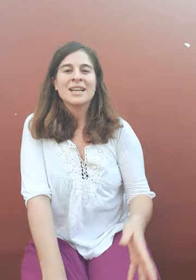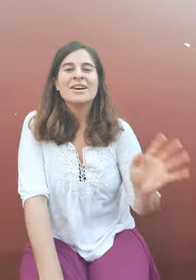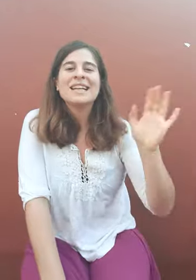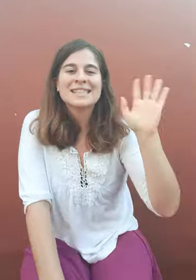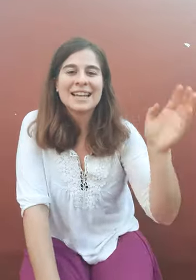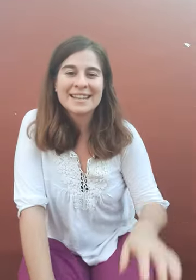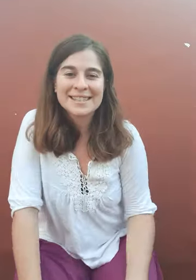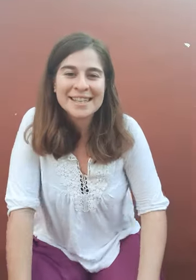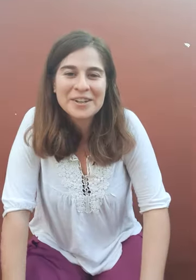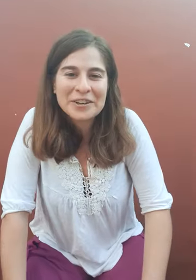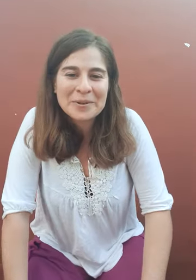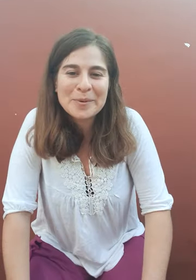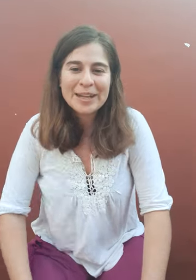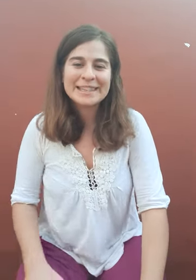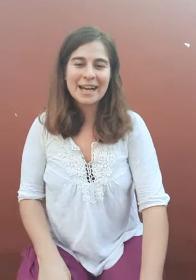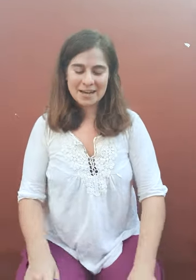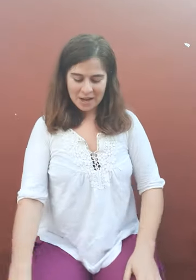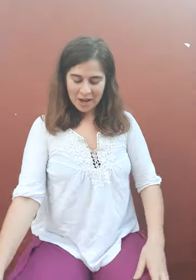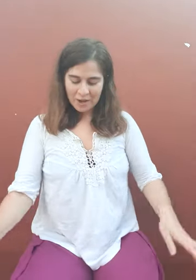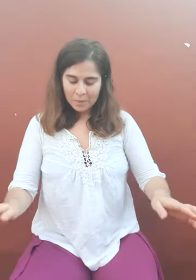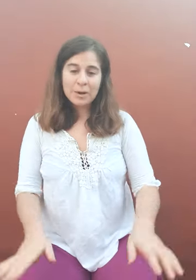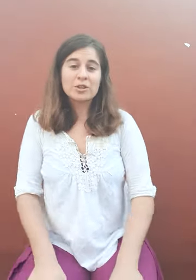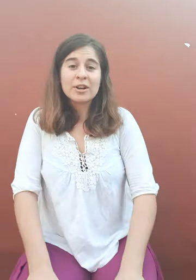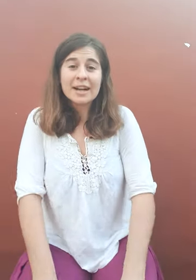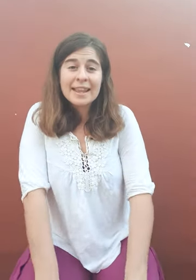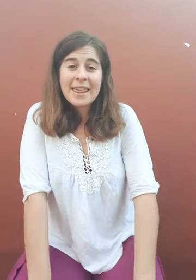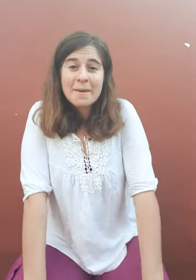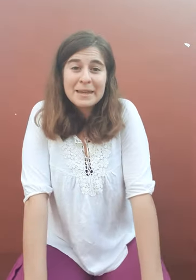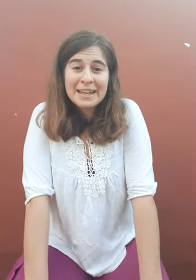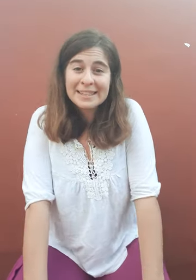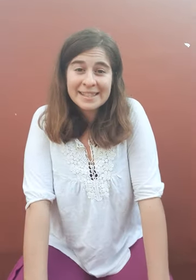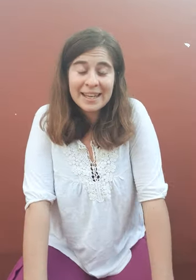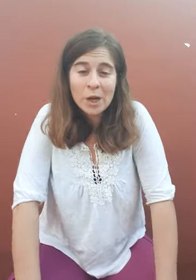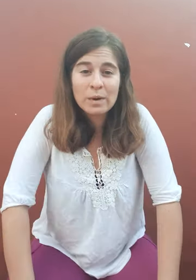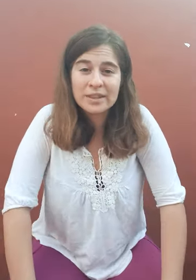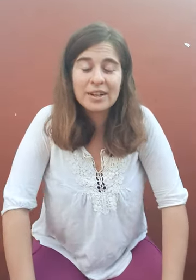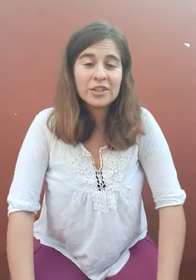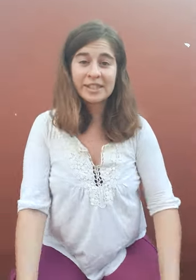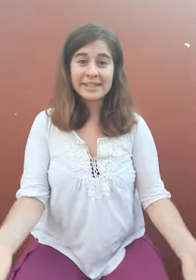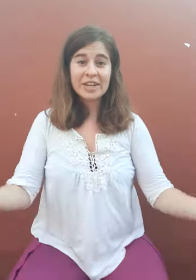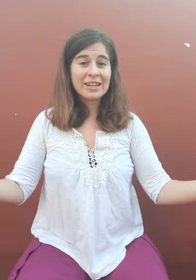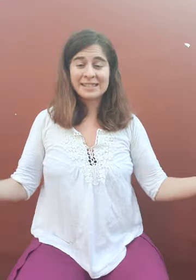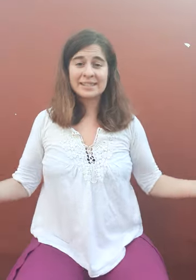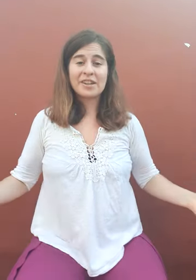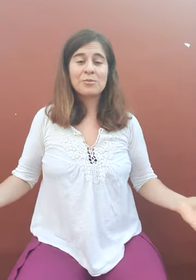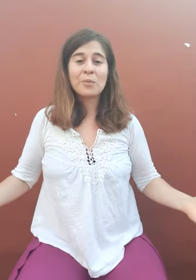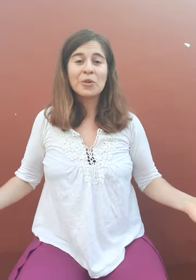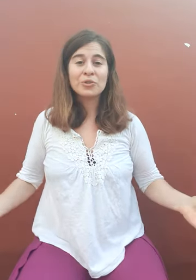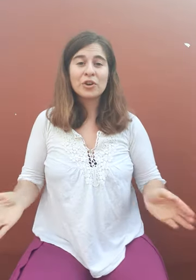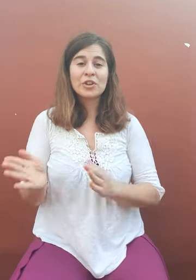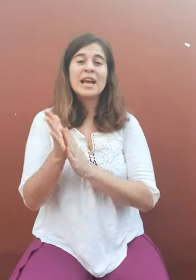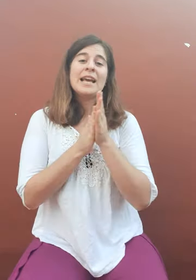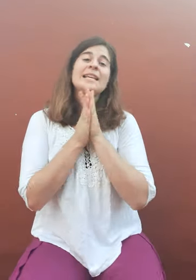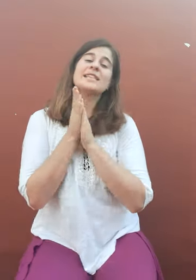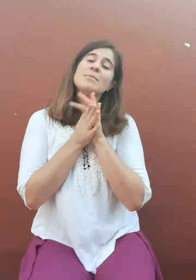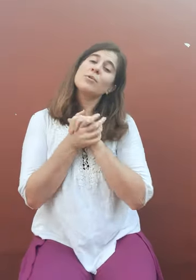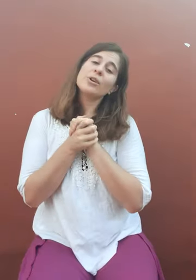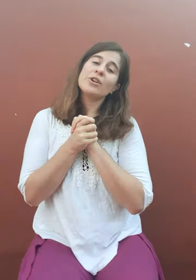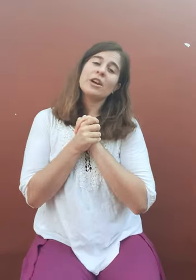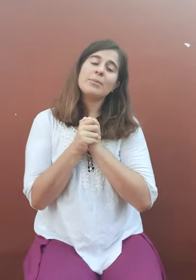Hola, salas de 5, ¿cómo andan? Bueno, yo acá desde mi casa les cuento que los extraño y las extraño un montón y se me ocurrió que por